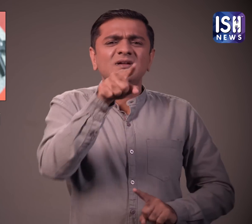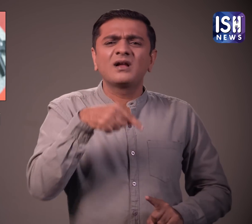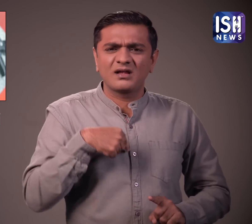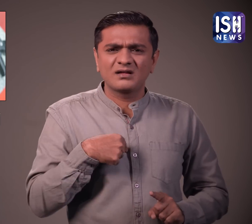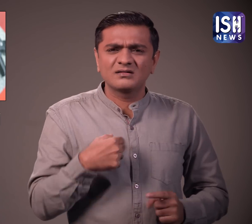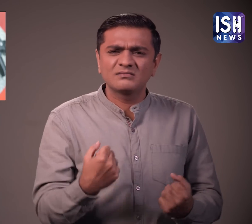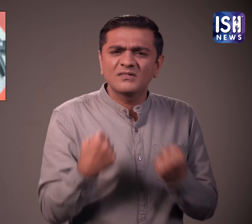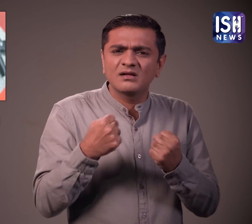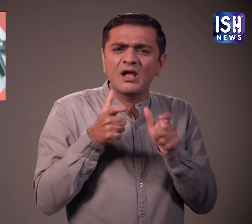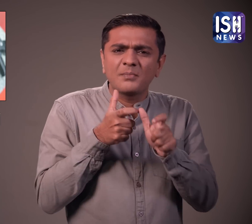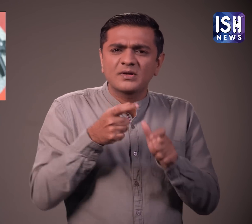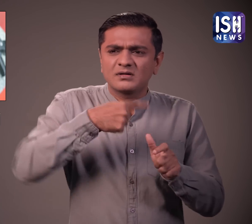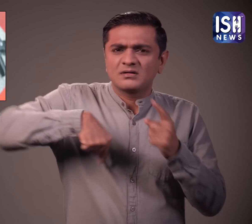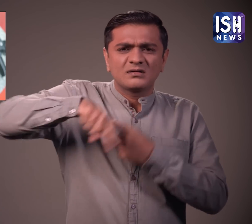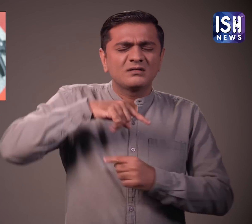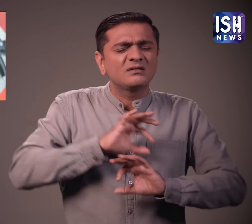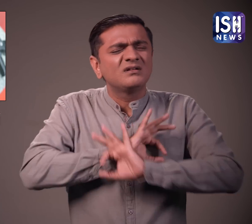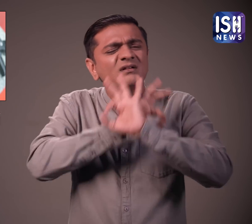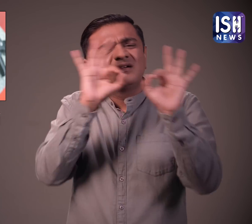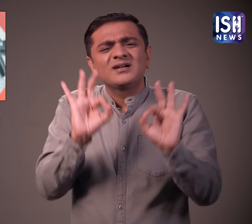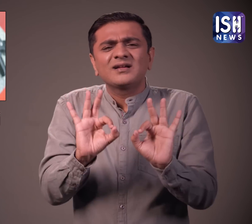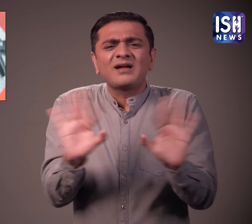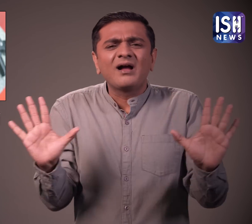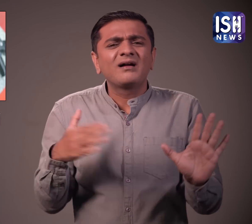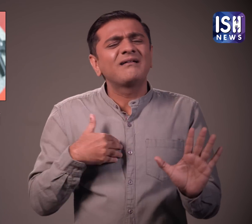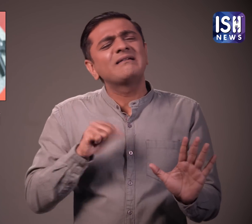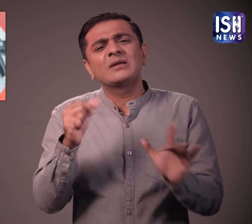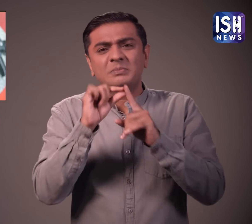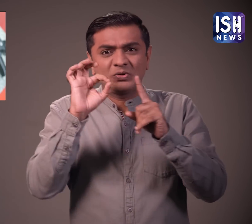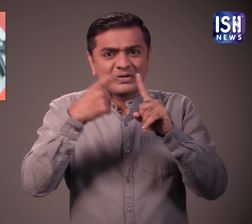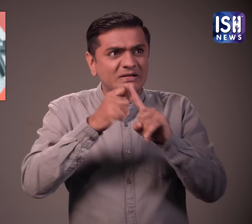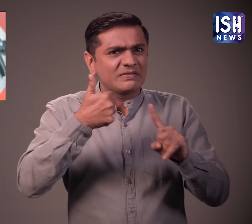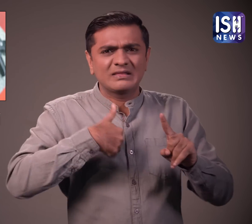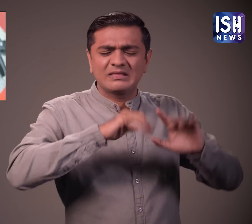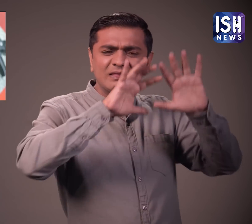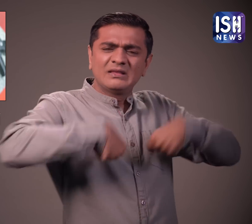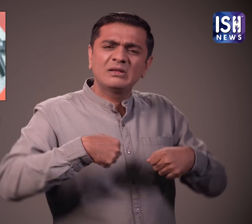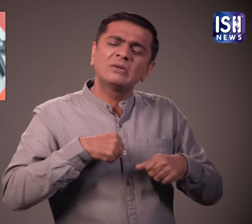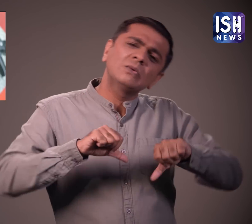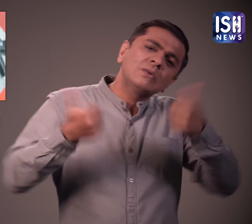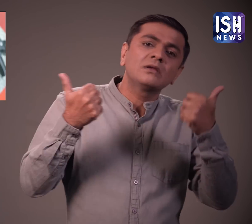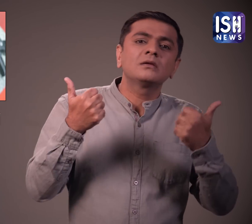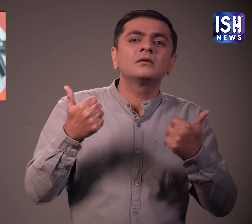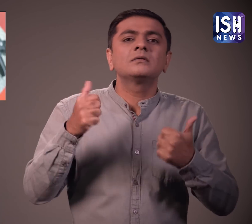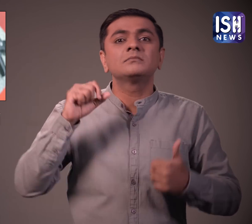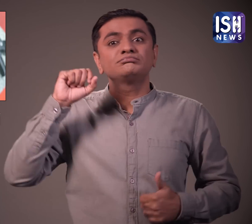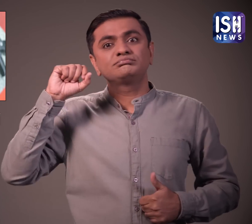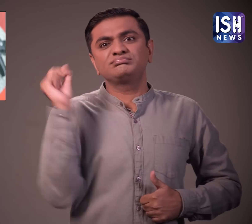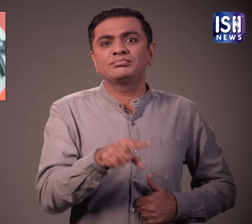भारतिय सेना पियोके पर पुनः दावा करने के लिए अच्छी तरह से सुसर्जित है और केवल